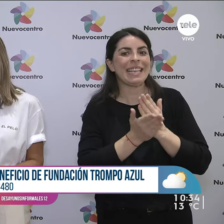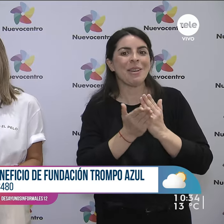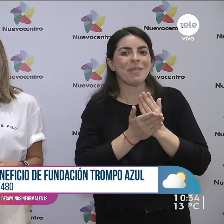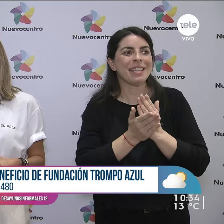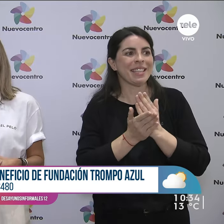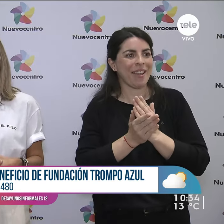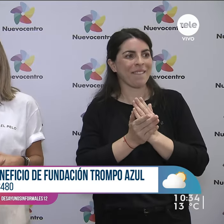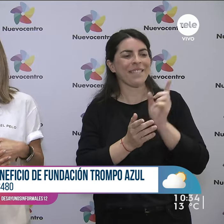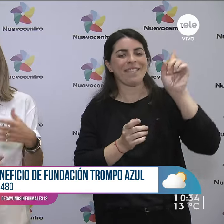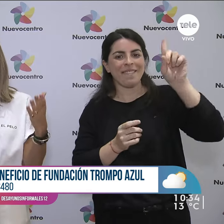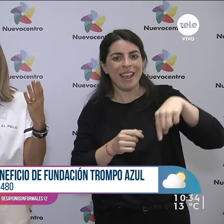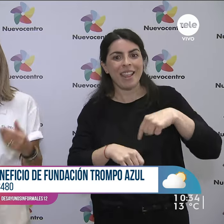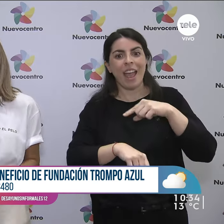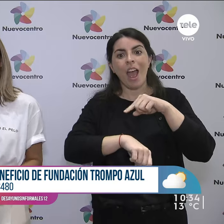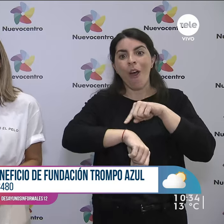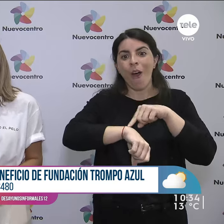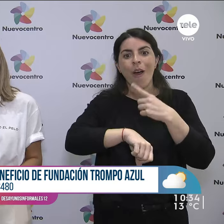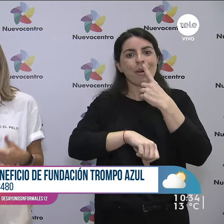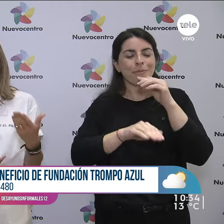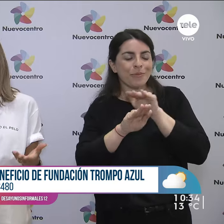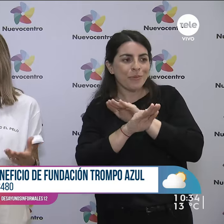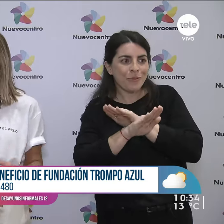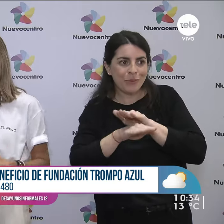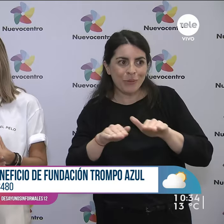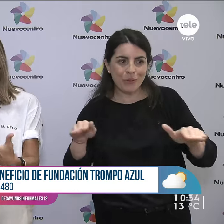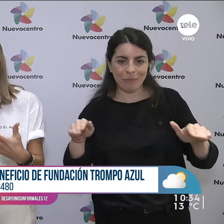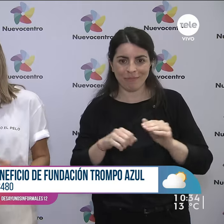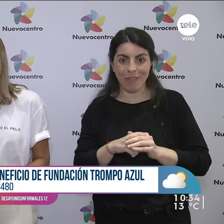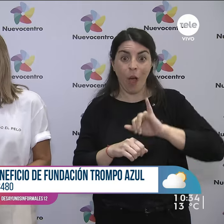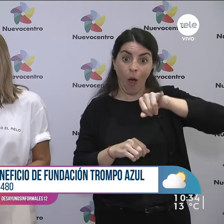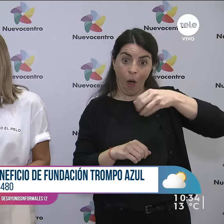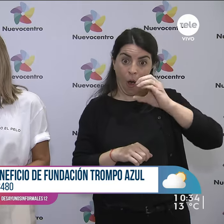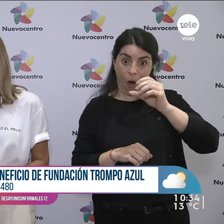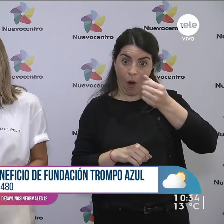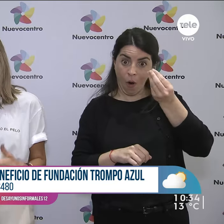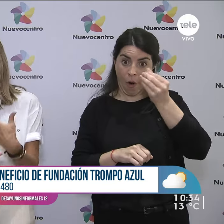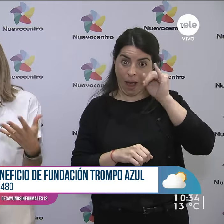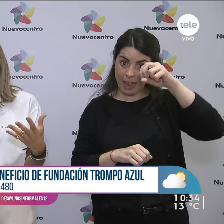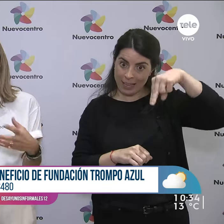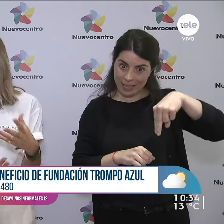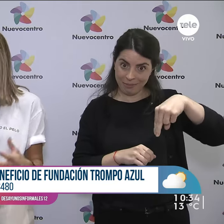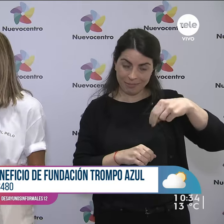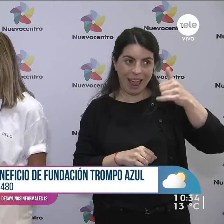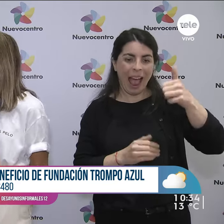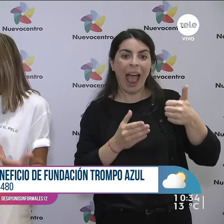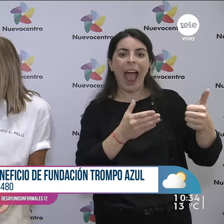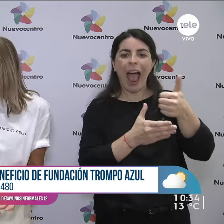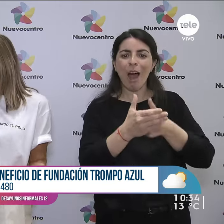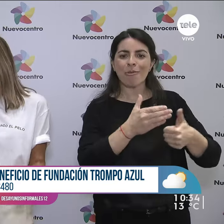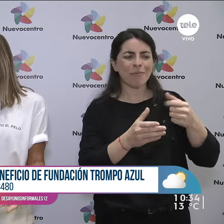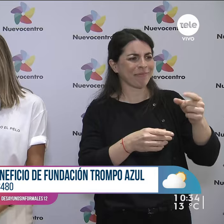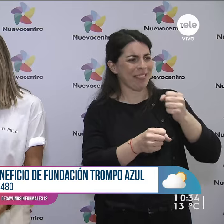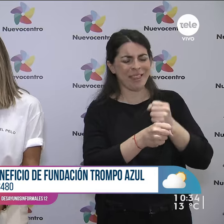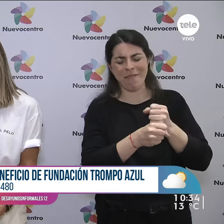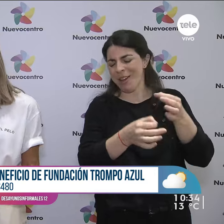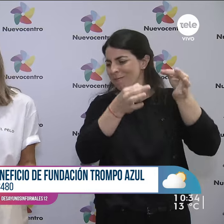tenemos. Bueno, nada, un grande. Joaquín tiene autismo y realmente se desempeña divinamente porque lo ayudamos